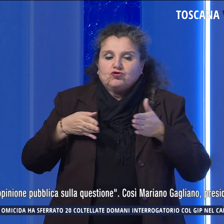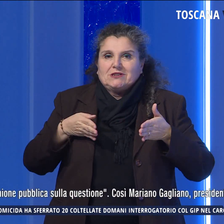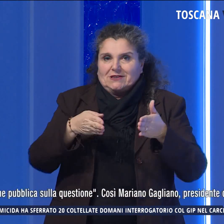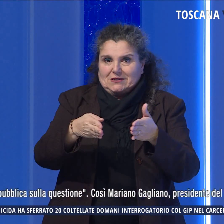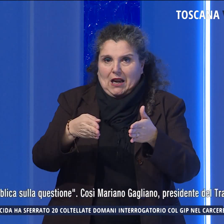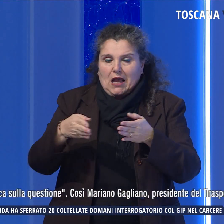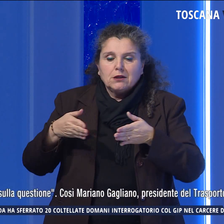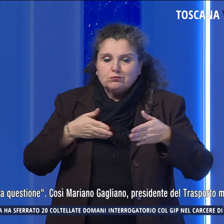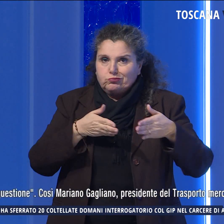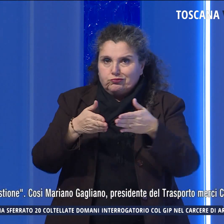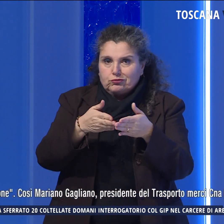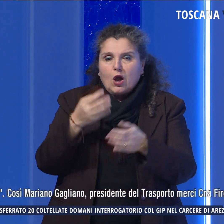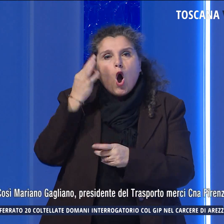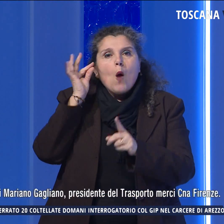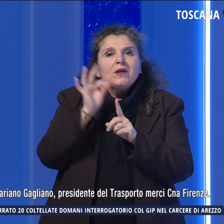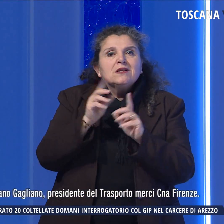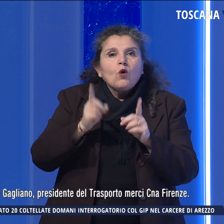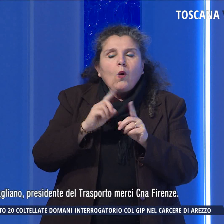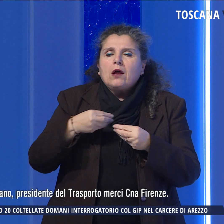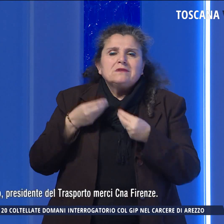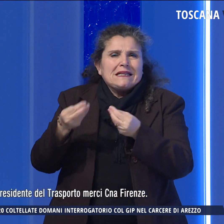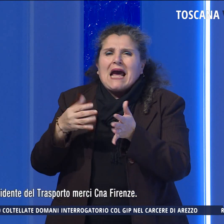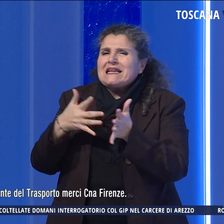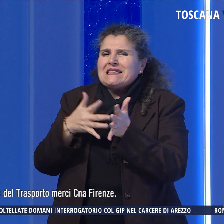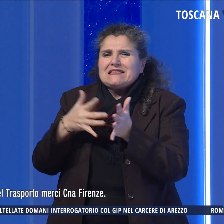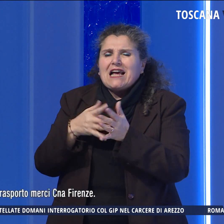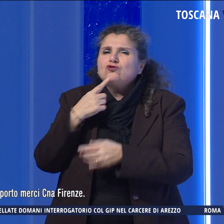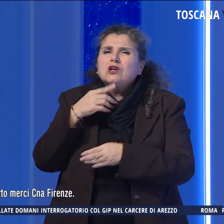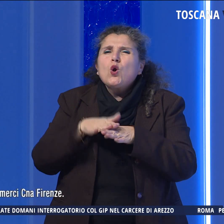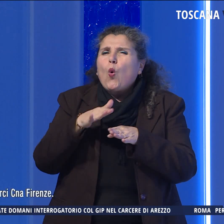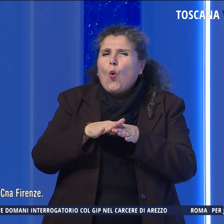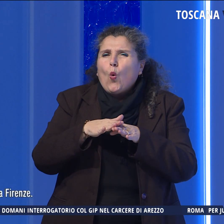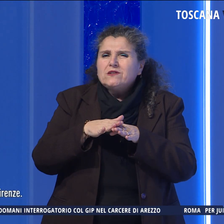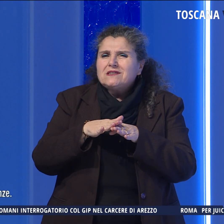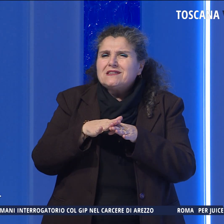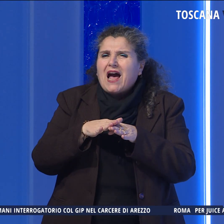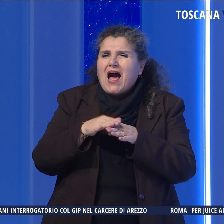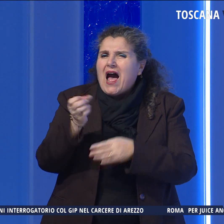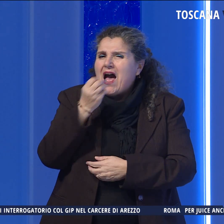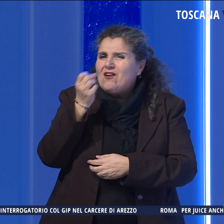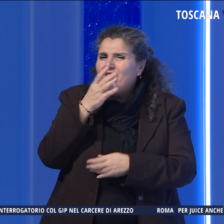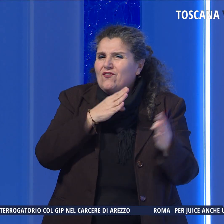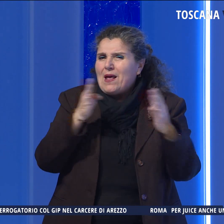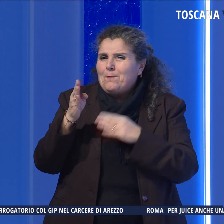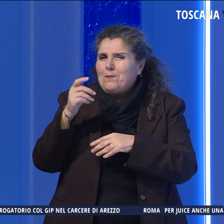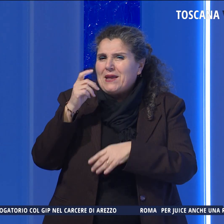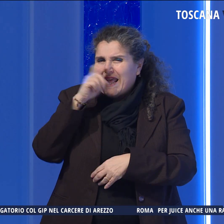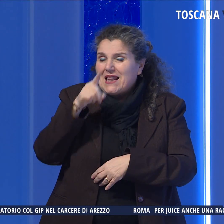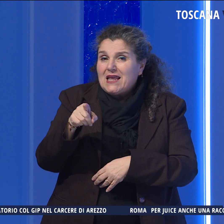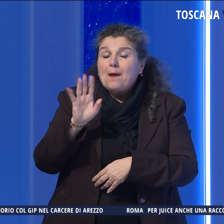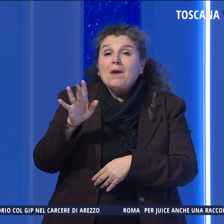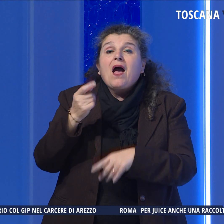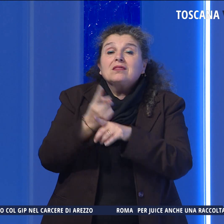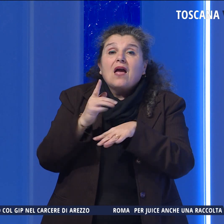L'intento è quello di non creare disagio agli utenti della superstrada, ma sensibilizzare l